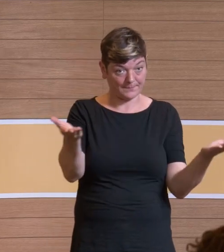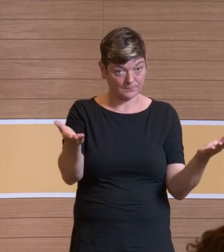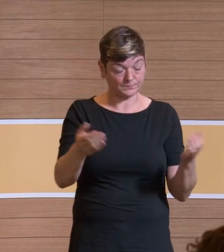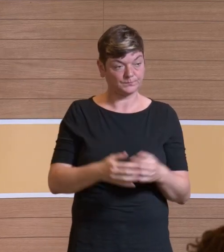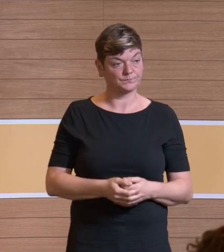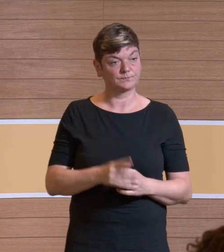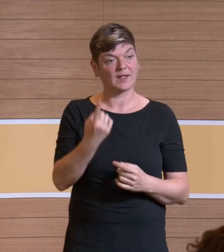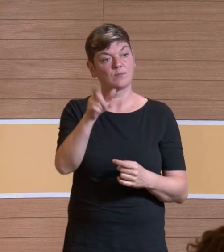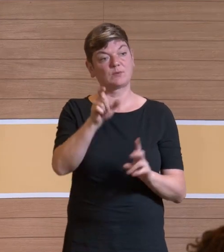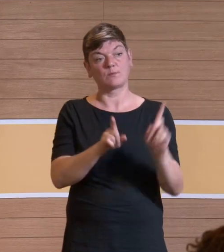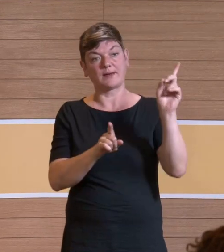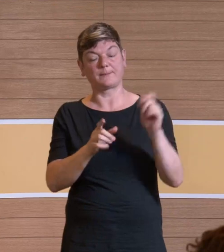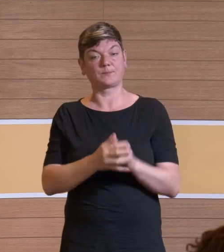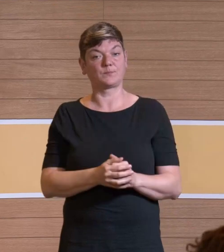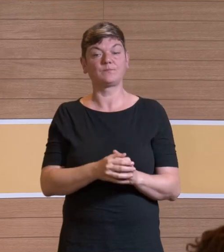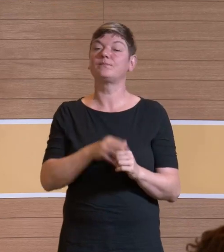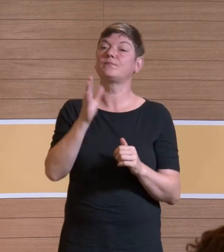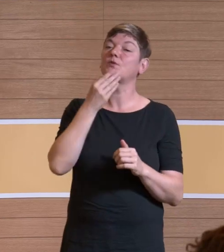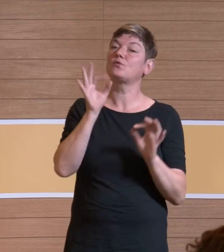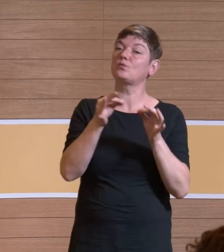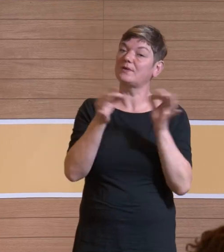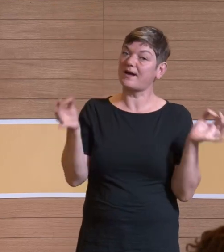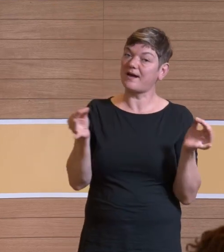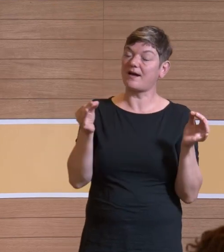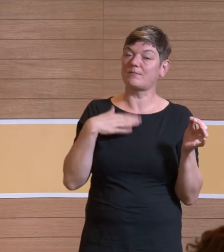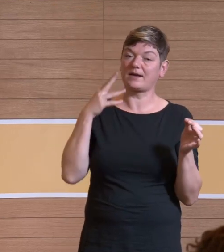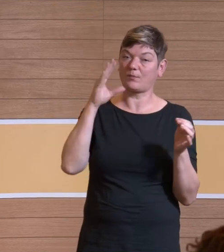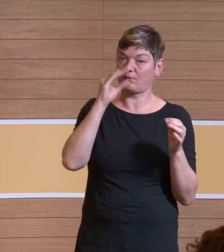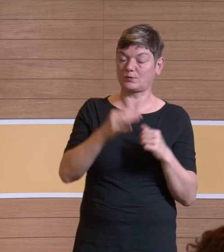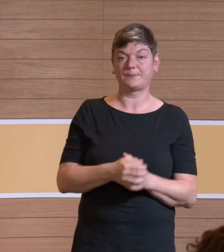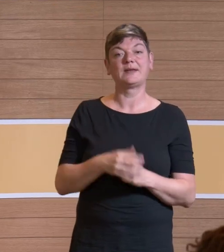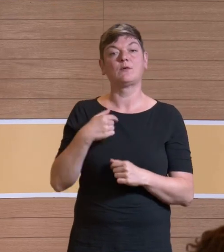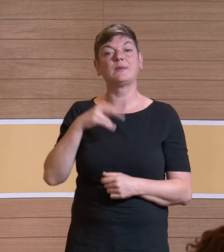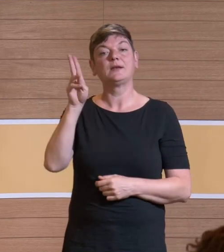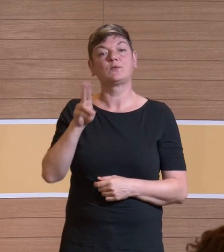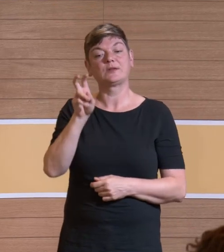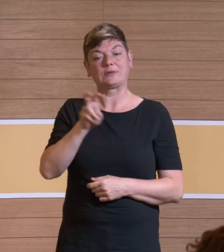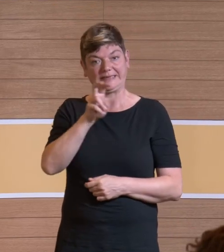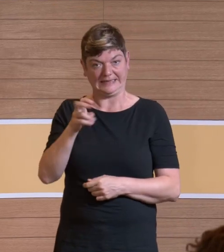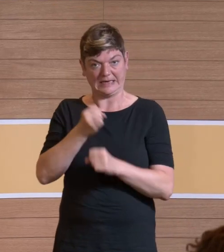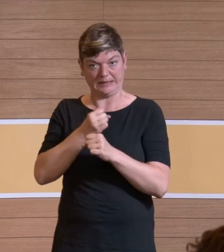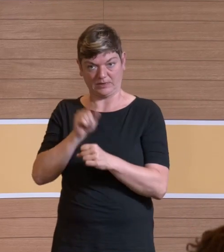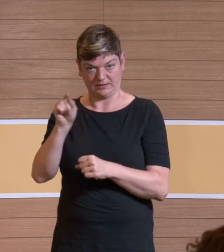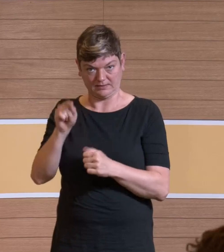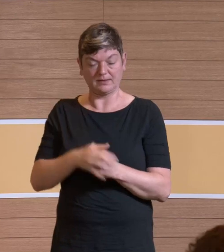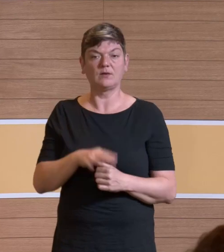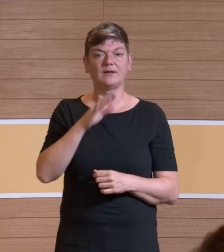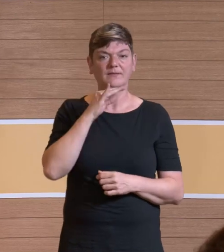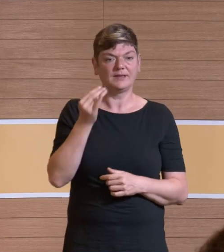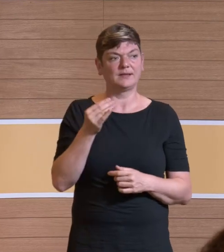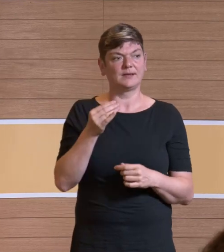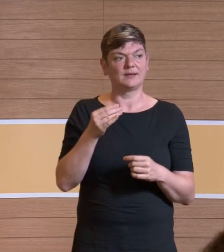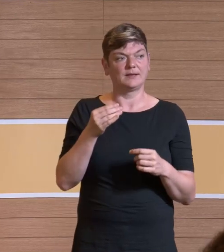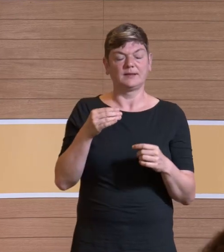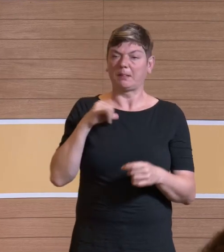Bitte sehr. Ja, schönen guten Tag, Fuchs mein Name. Also ich bin ja an so einer Universitätsklinik und da habe ich ganz viel Mitspracherecht bestimmt,